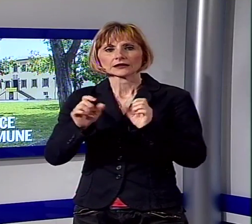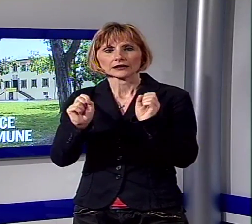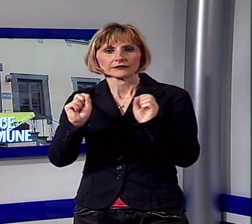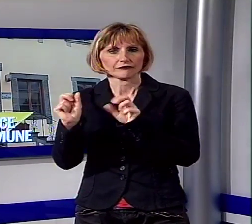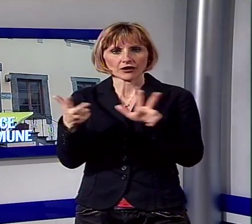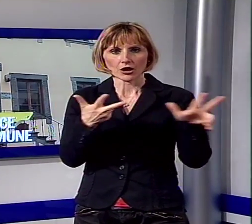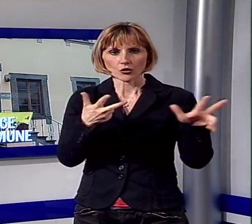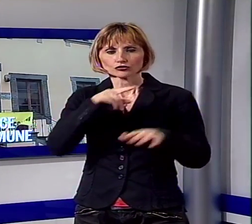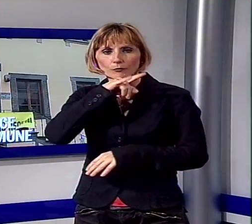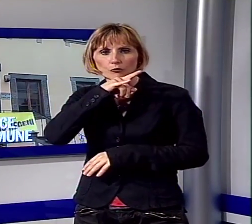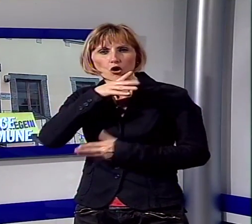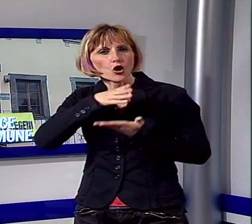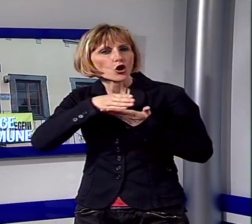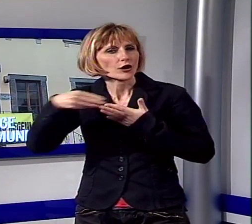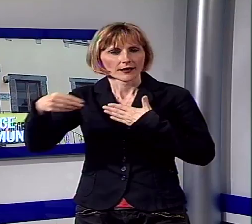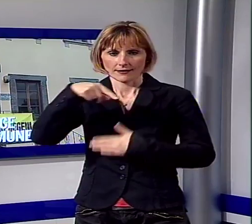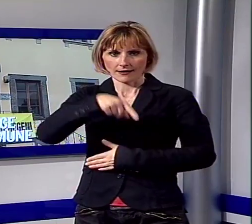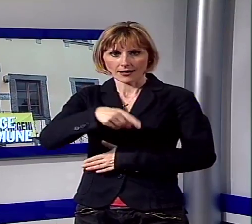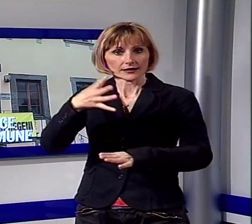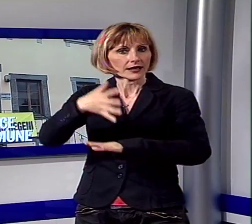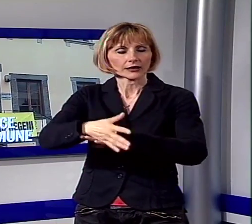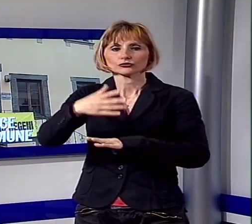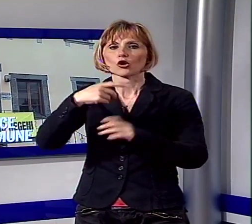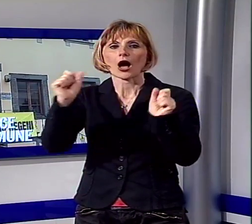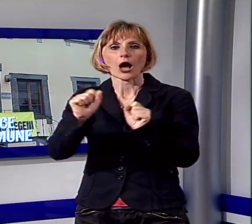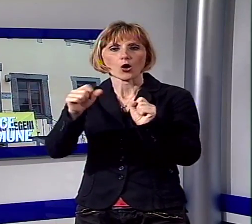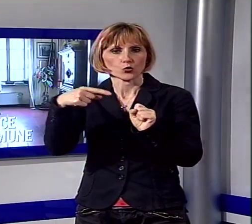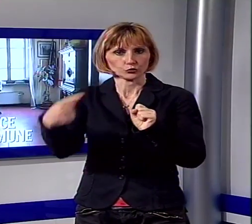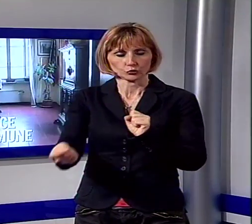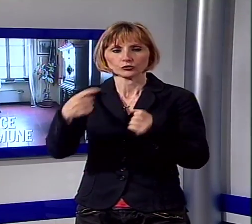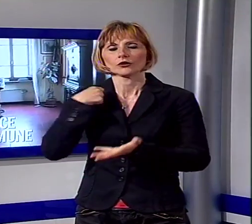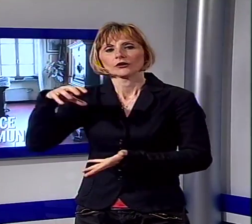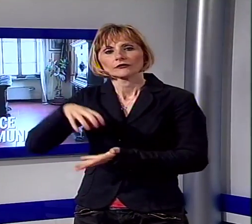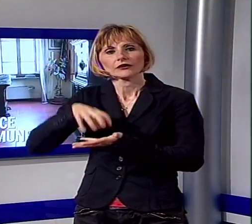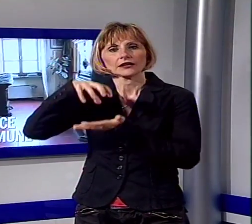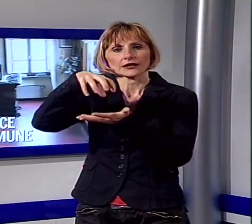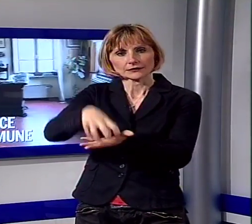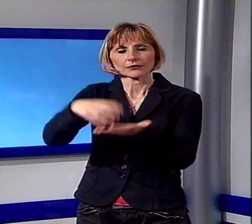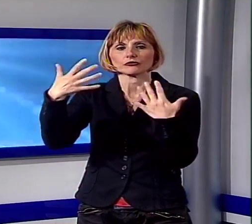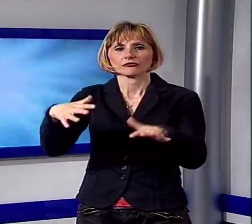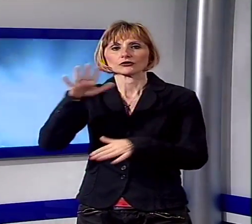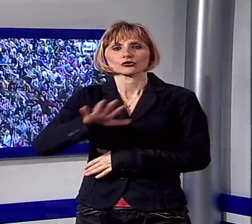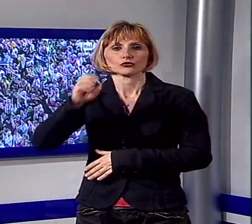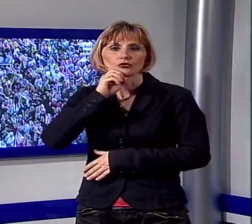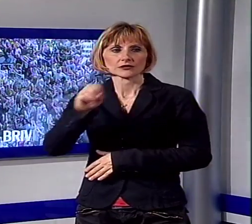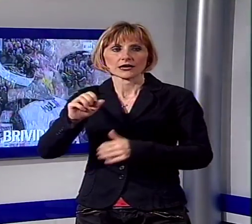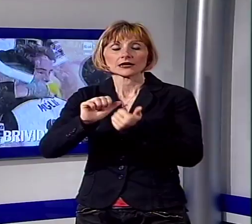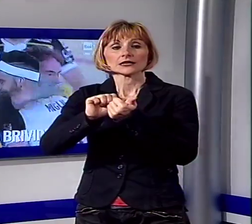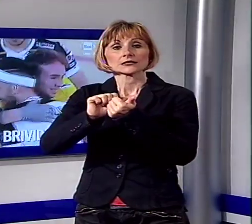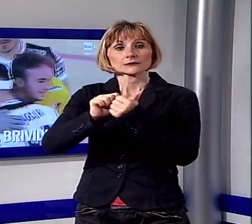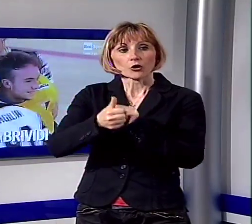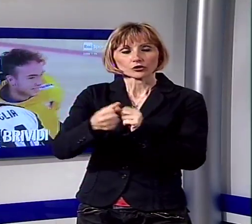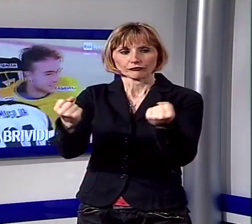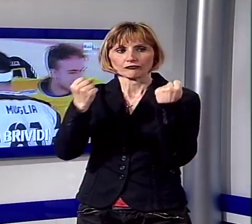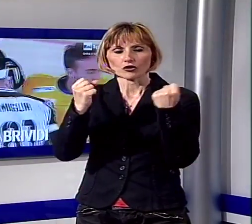entro l'autunno saranno completati i lavori per la posa della banda larga finanziati dalla regione. Sport forte